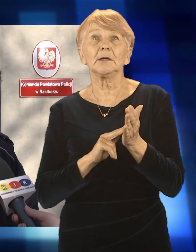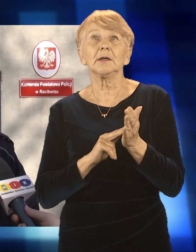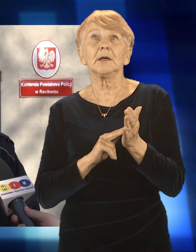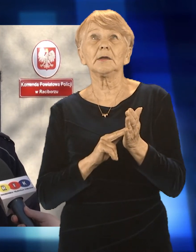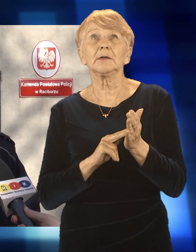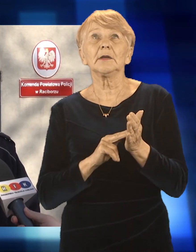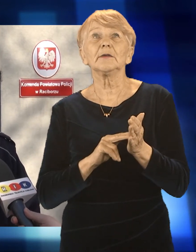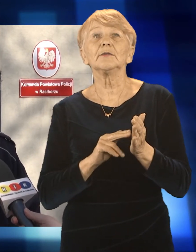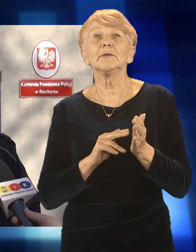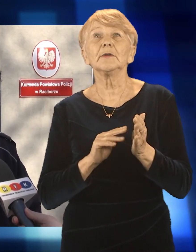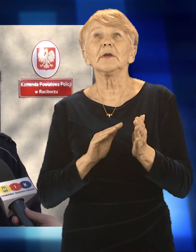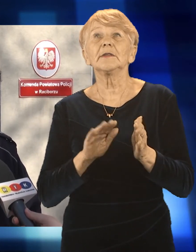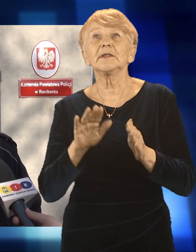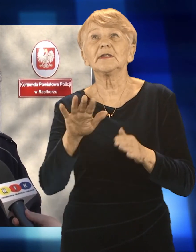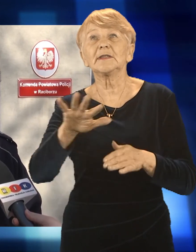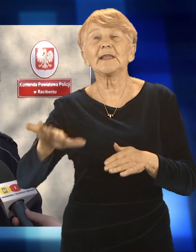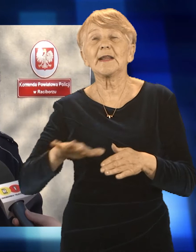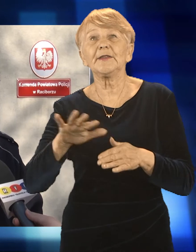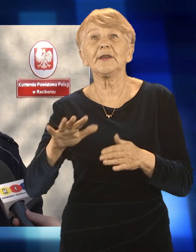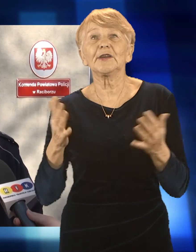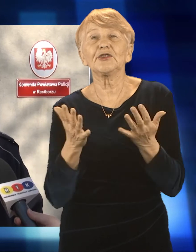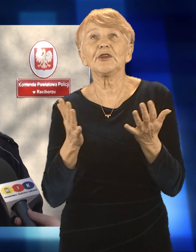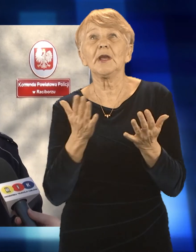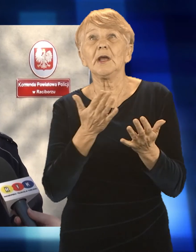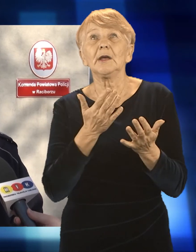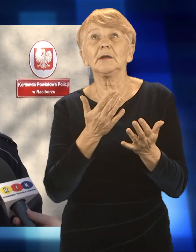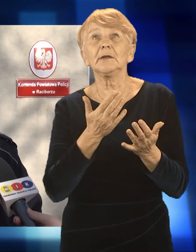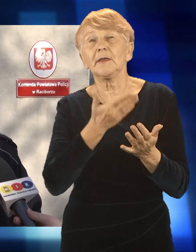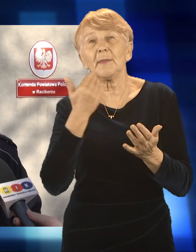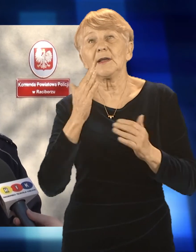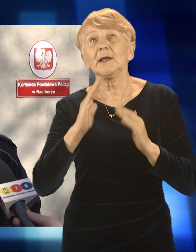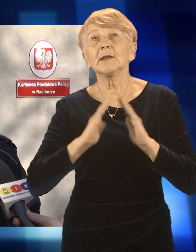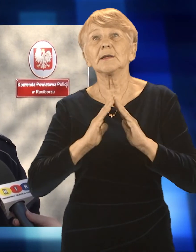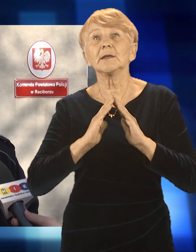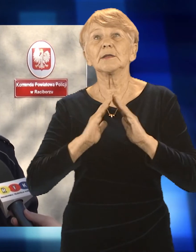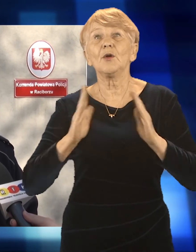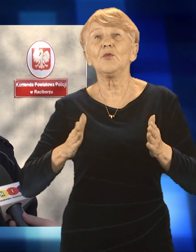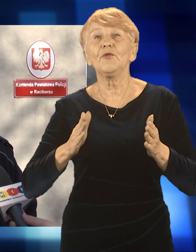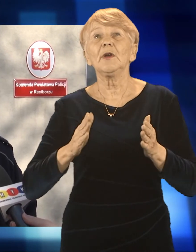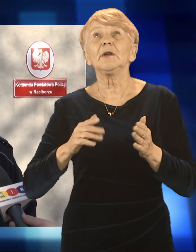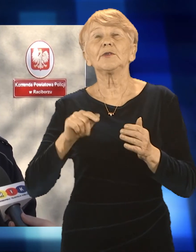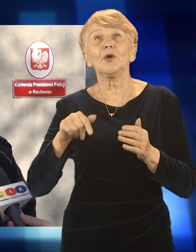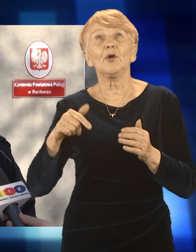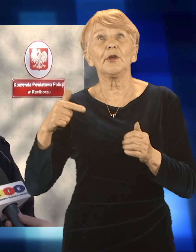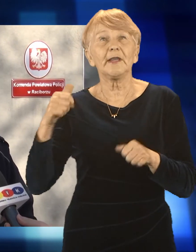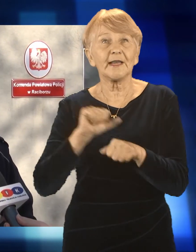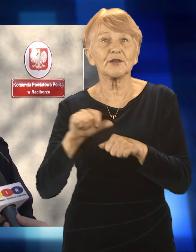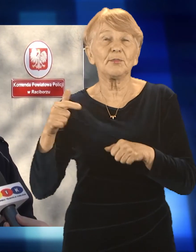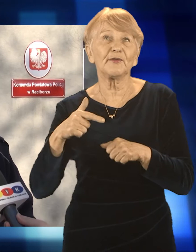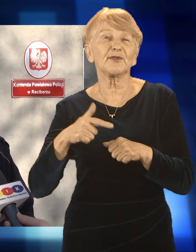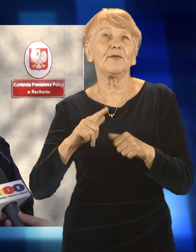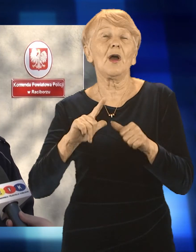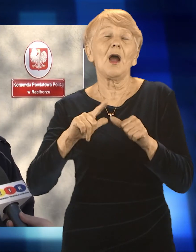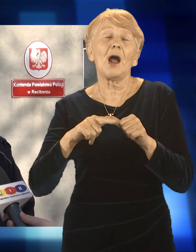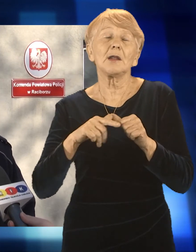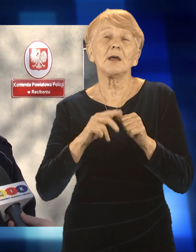nawykiem jest również stosowanie takich elementów odblaskowych w terenie zabudowanym, ponieważ dajemy też szansę innym kierującym, innym uczestnikom ruchu drogowego dostrzeżenie